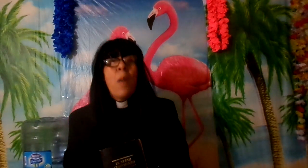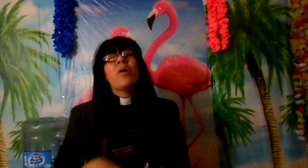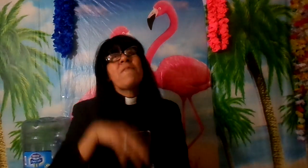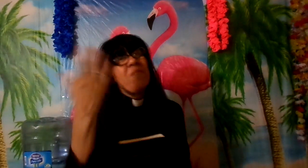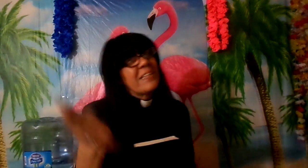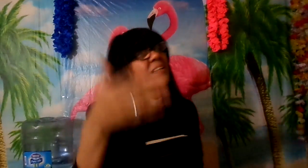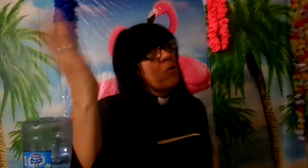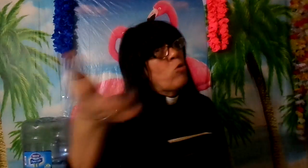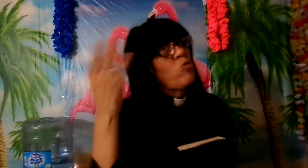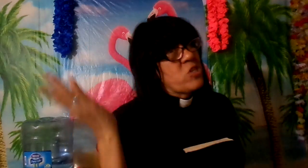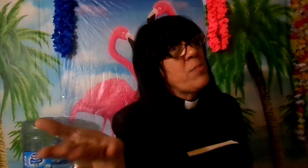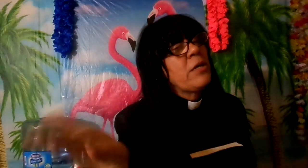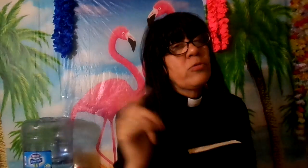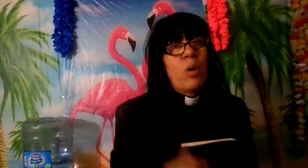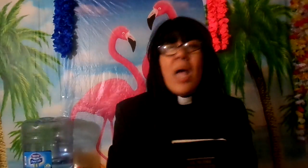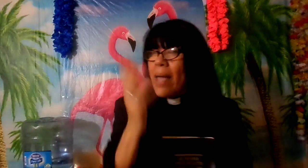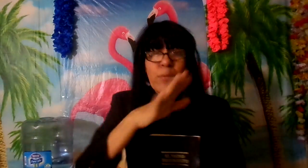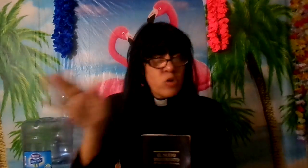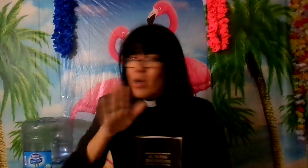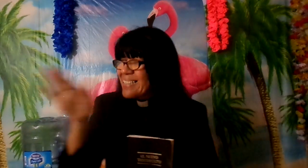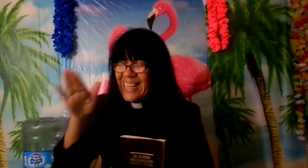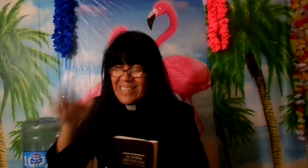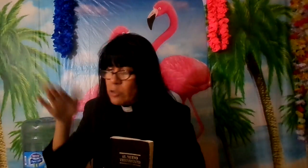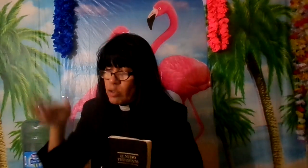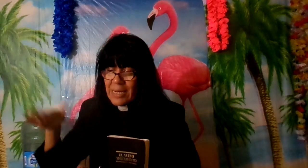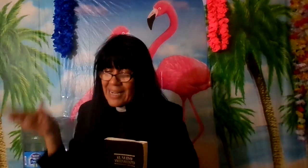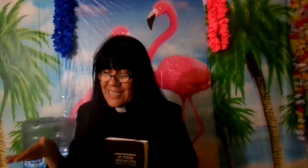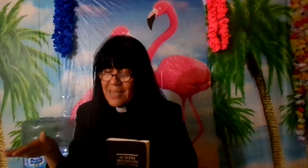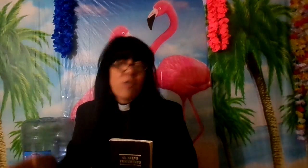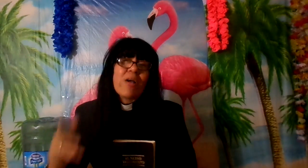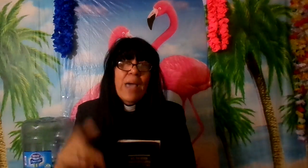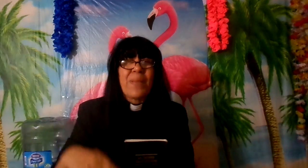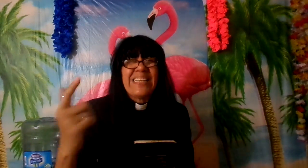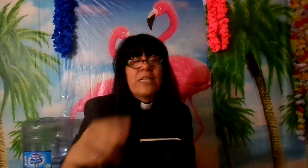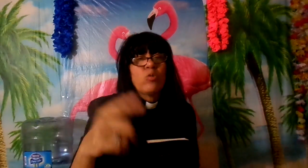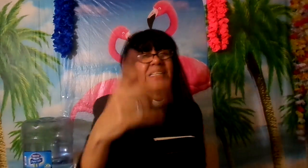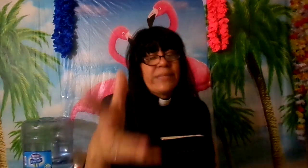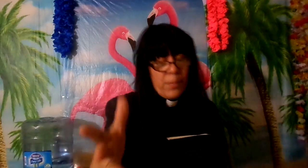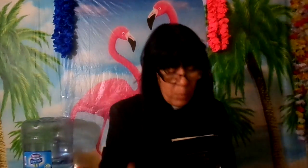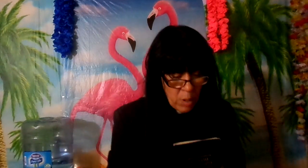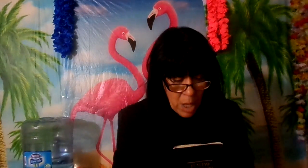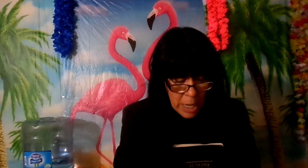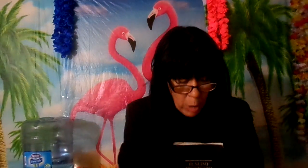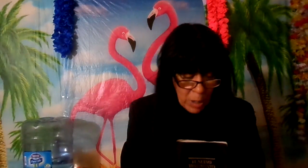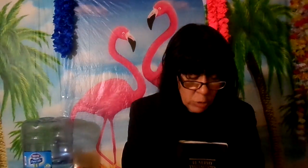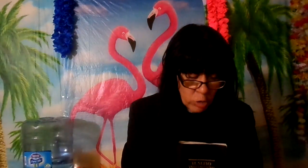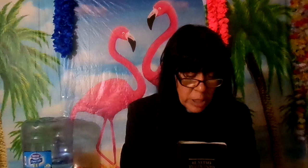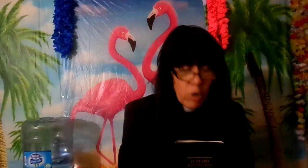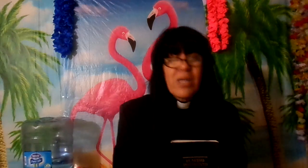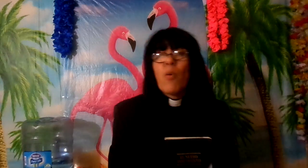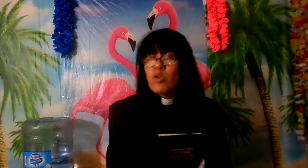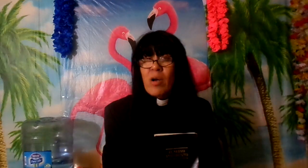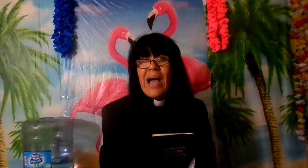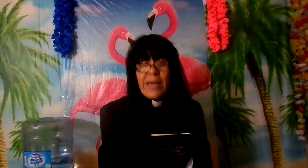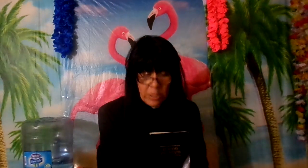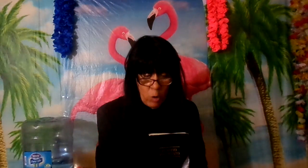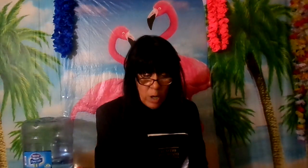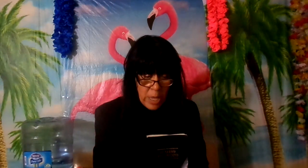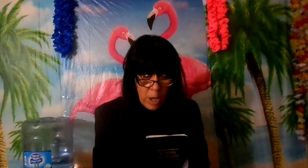por el falta de conocimiento hay muchos que están dentro de la casa de Dios que es perdiendo el tiempo y cuando yo te digo demonios caídos